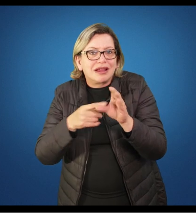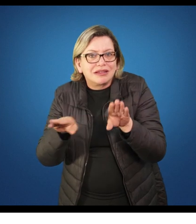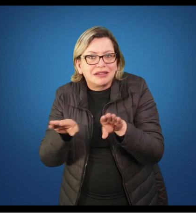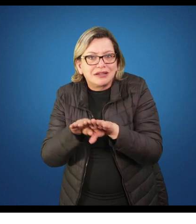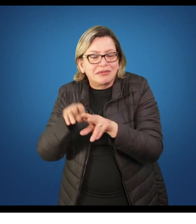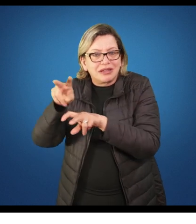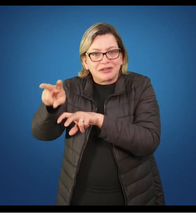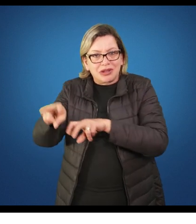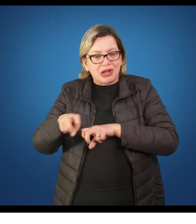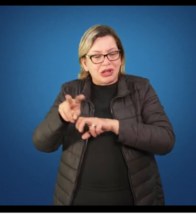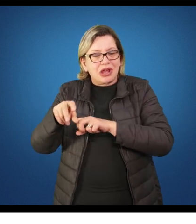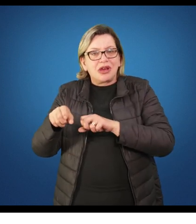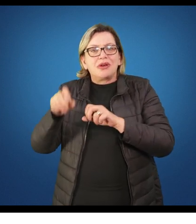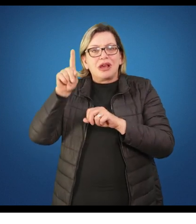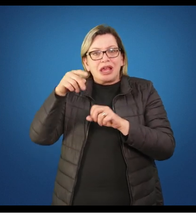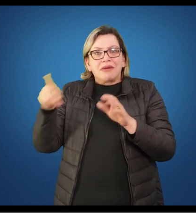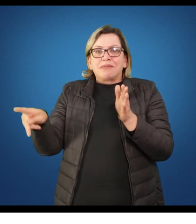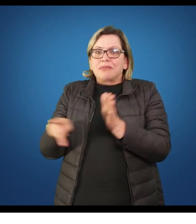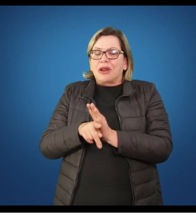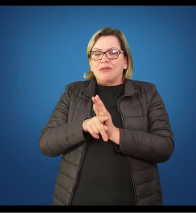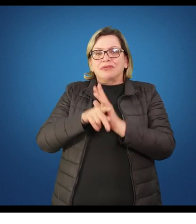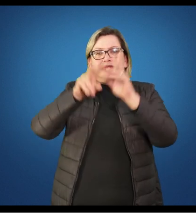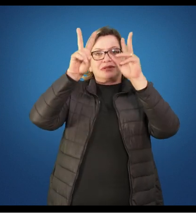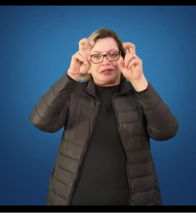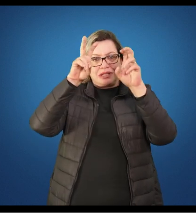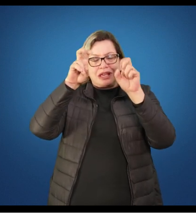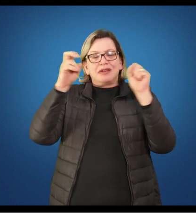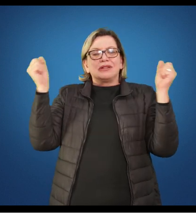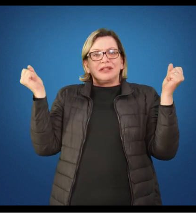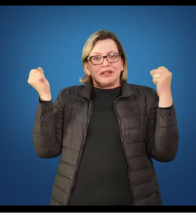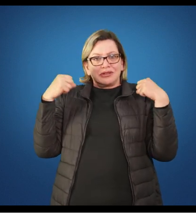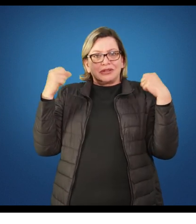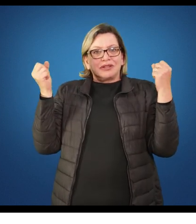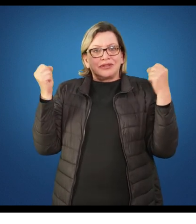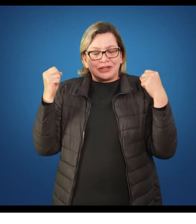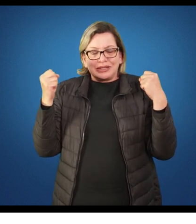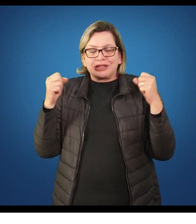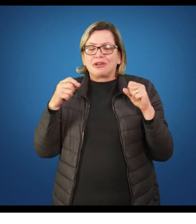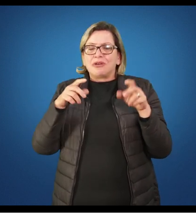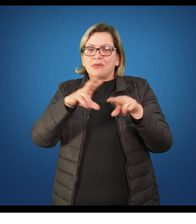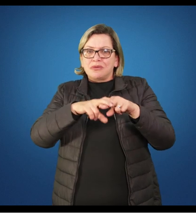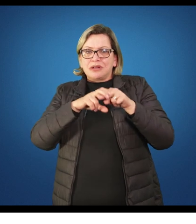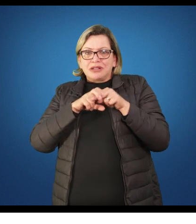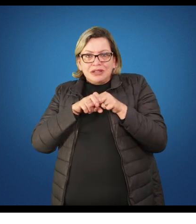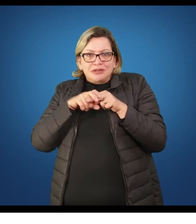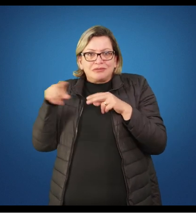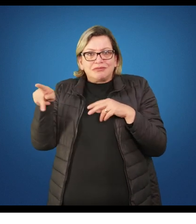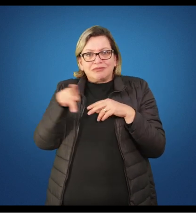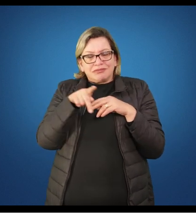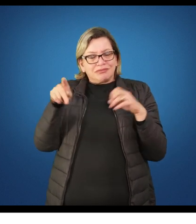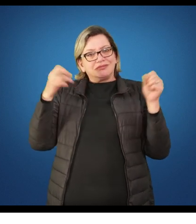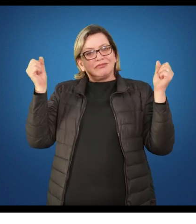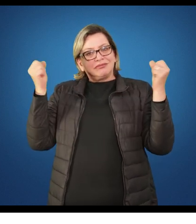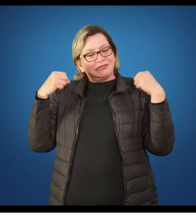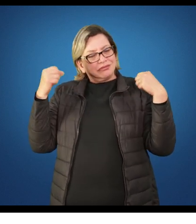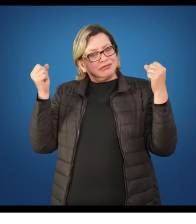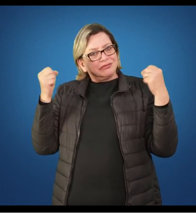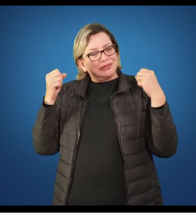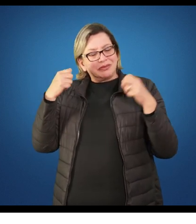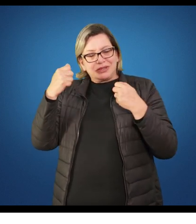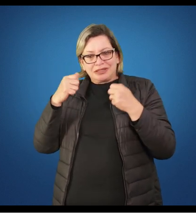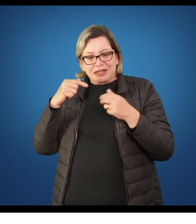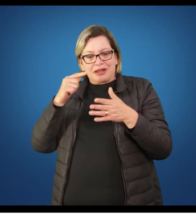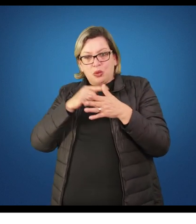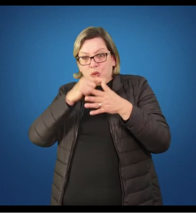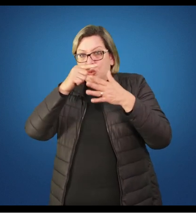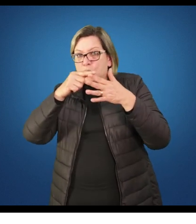como conteúdo da educação física. Então o professor de educação física precisa, além de se apropriar das especificidades